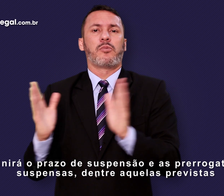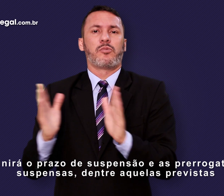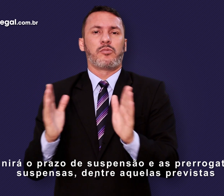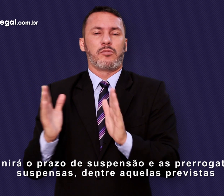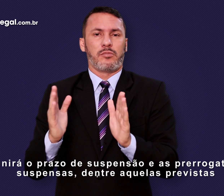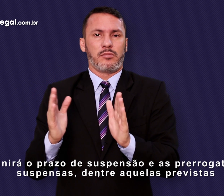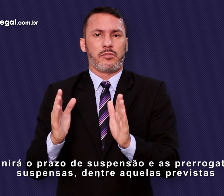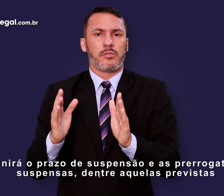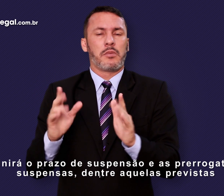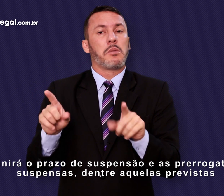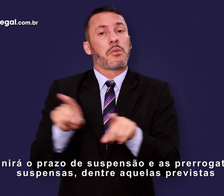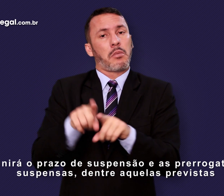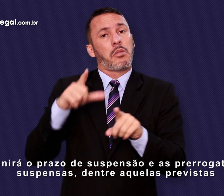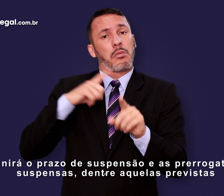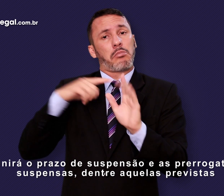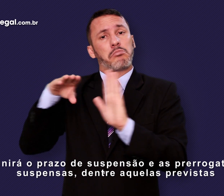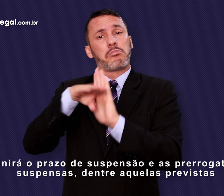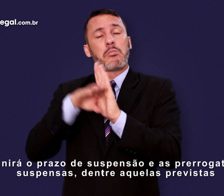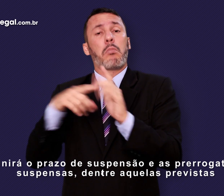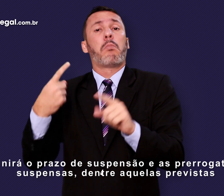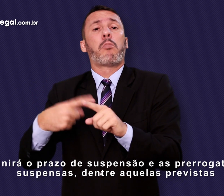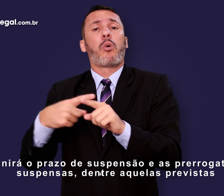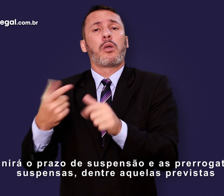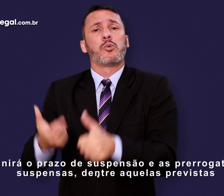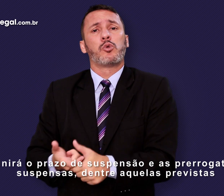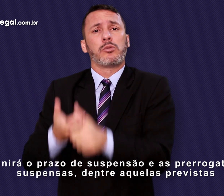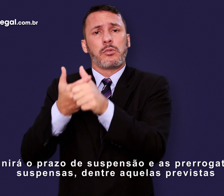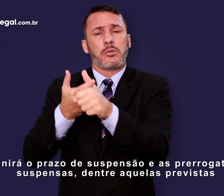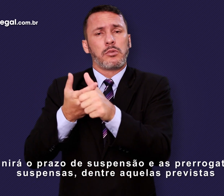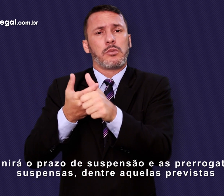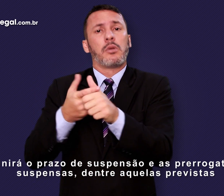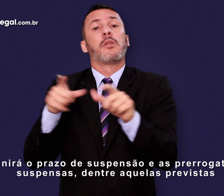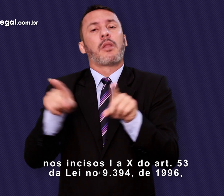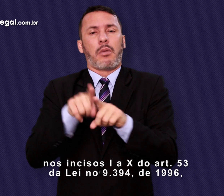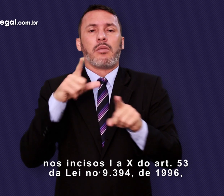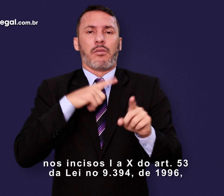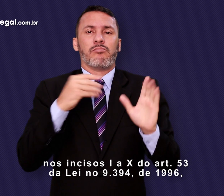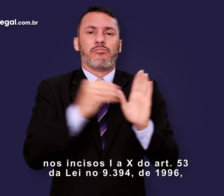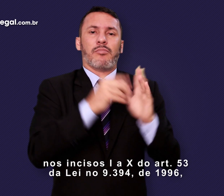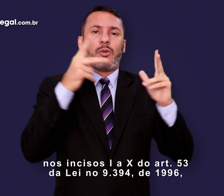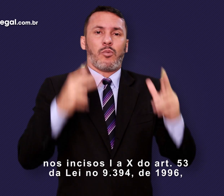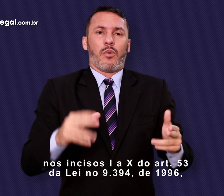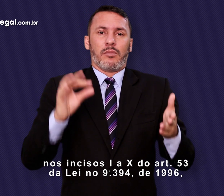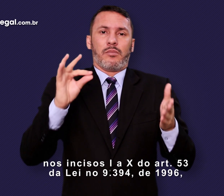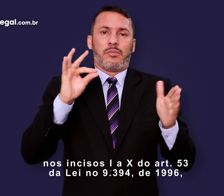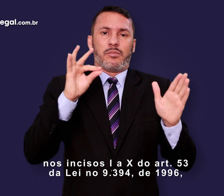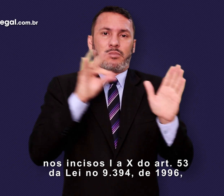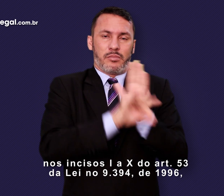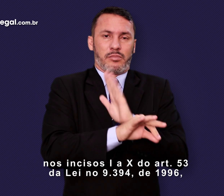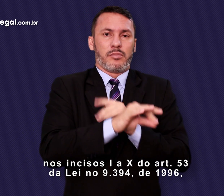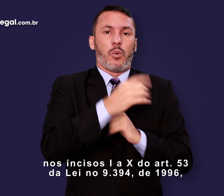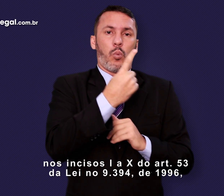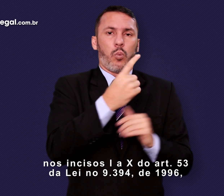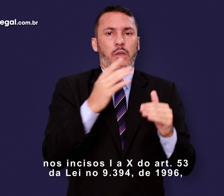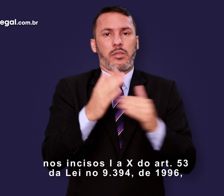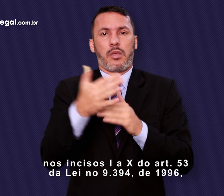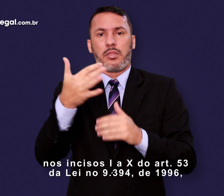suspensão e as prerrogativas suspensas, dentre aquelas previstas nos incisos 1 a 10 do artigo 53